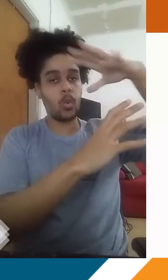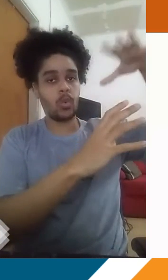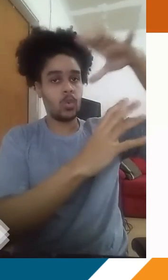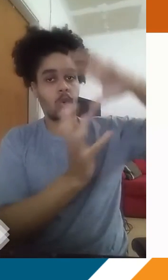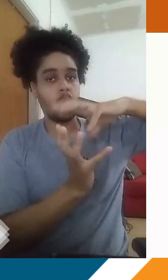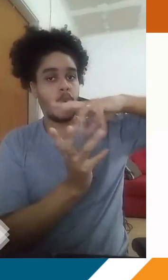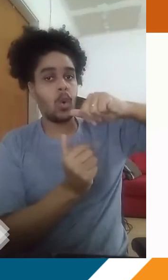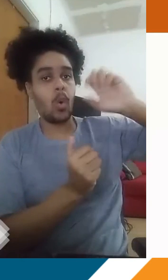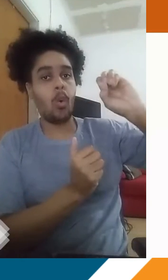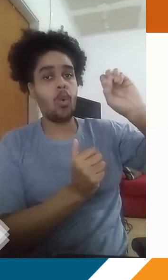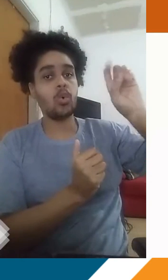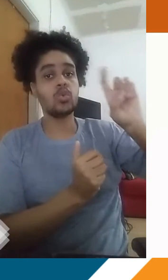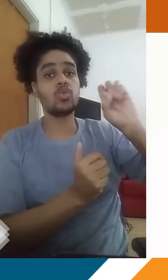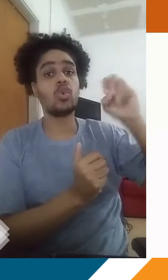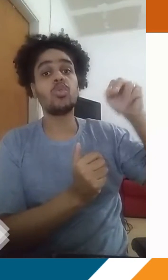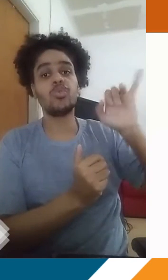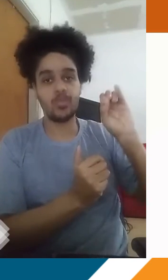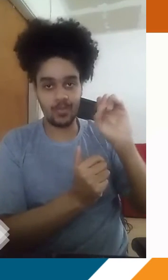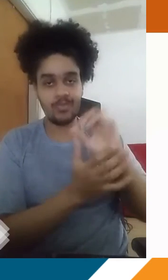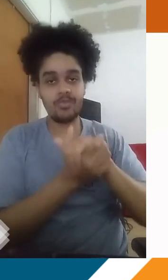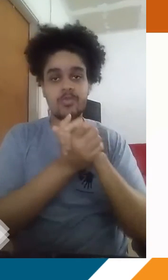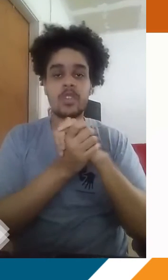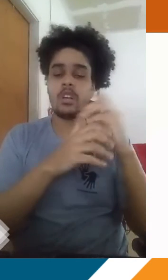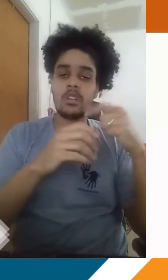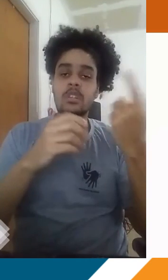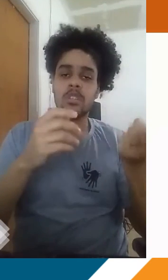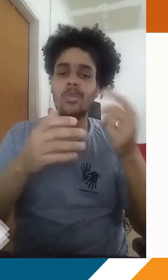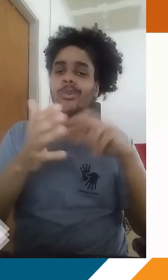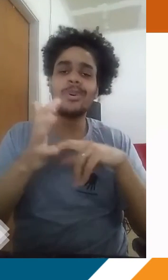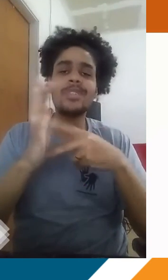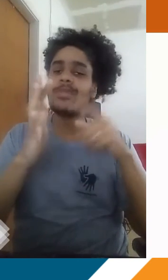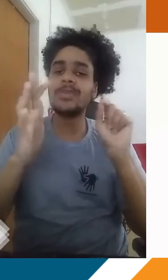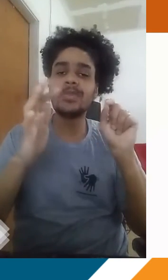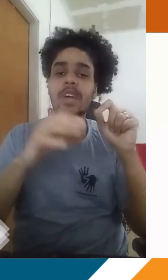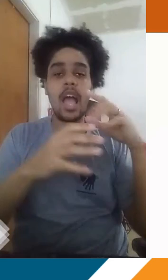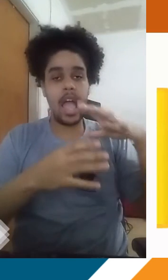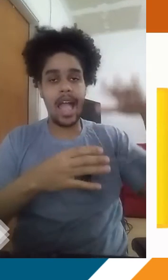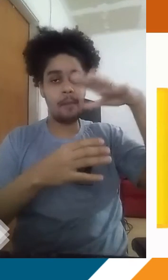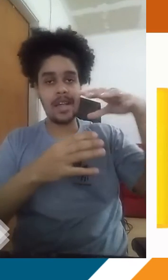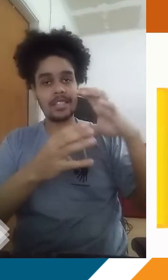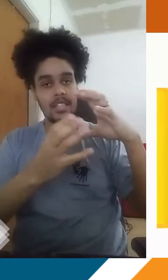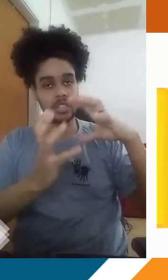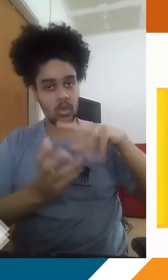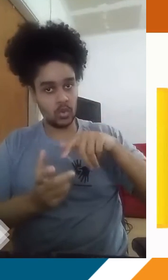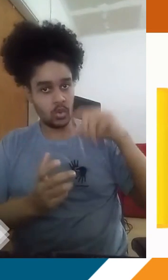entender um pouquinho do porquê que talvez a gente não ouça mais tanto falar sobre essa questão. O que que seria a camada de ozônio?